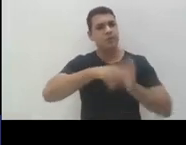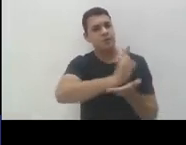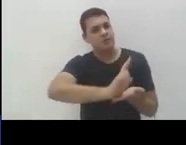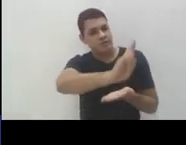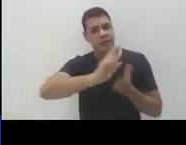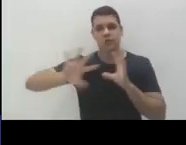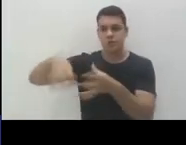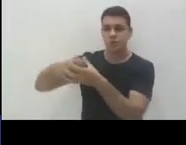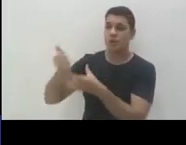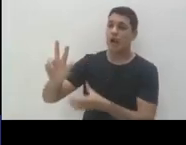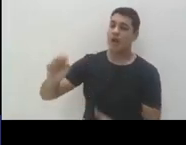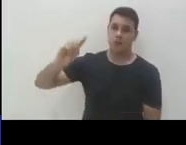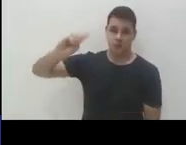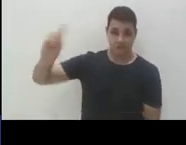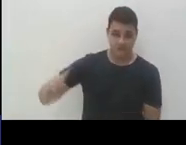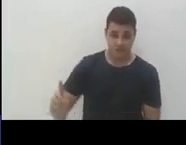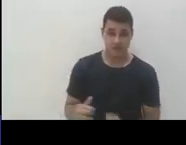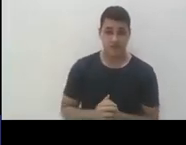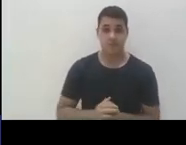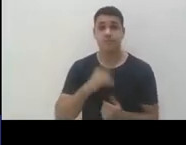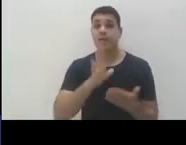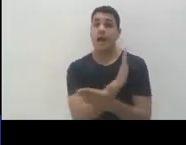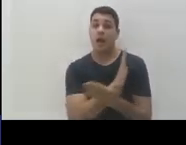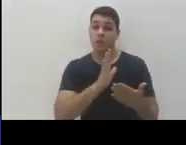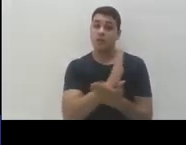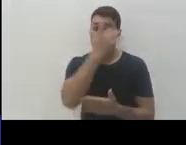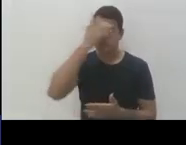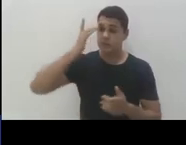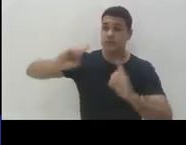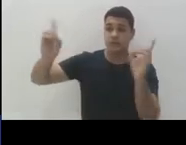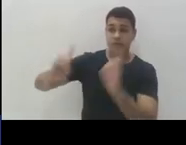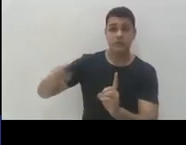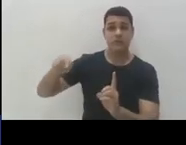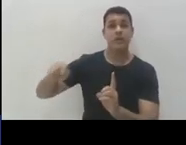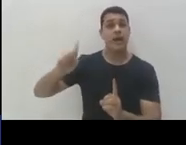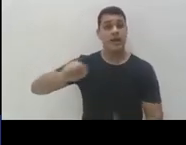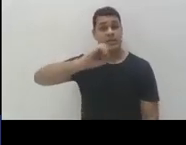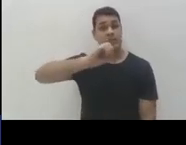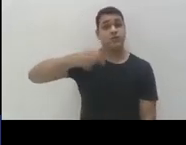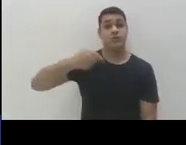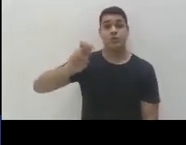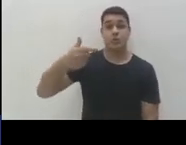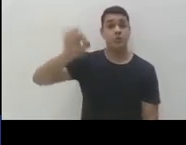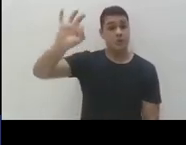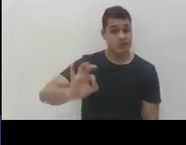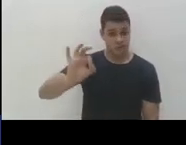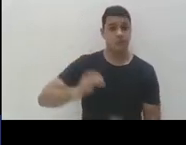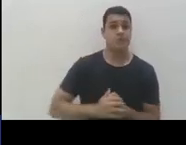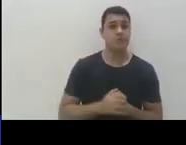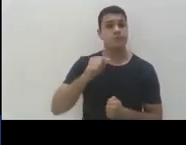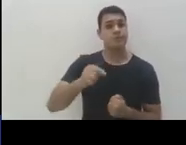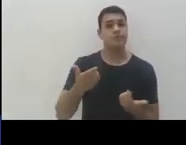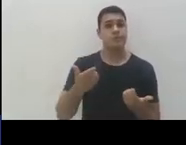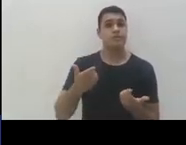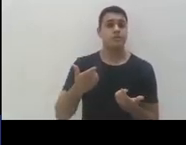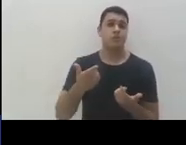E a gente vê que pessoas com deficiência na graduação, a matrícula, é 0,52%. Parece que para 2019